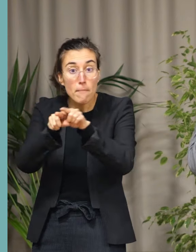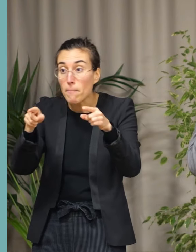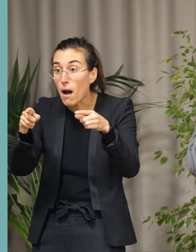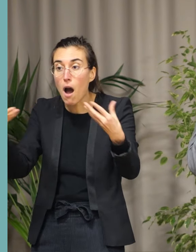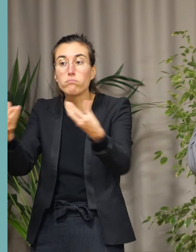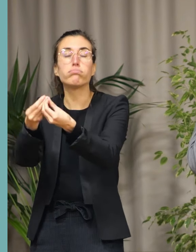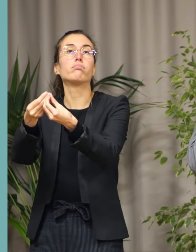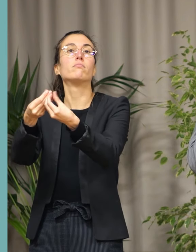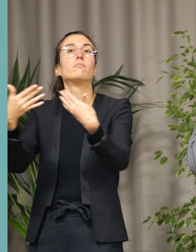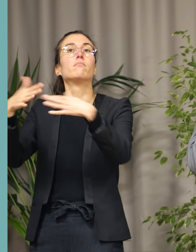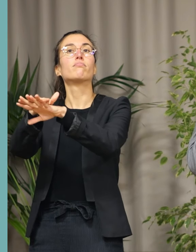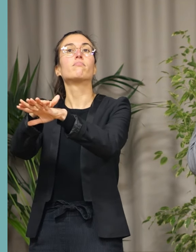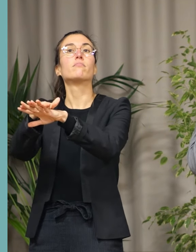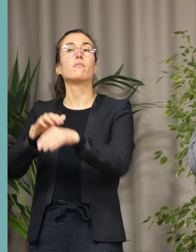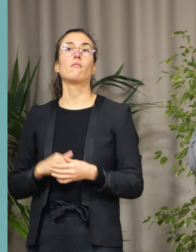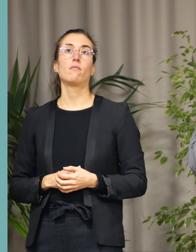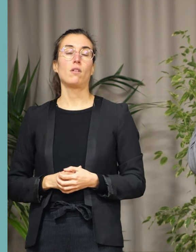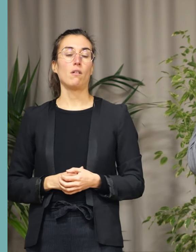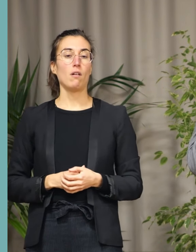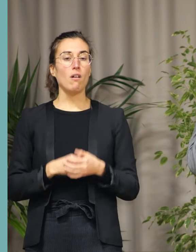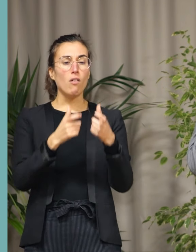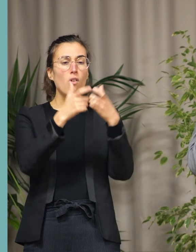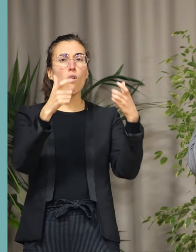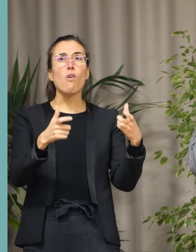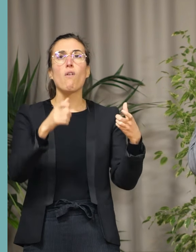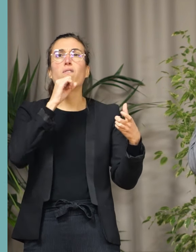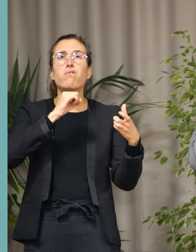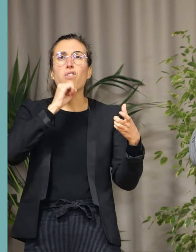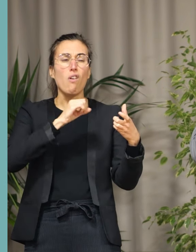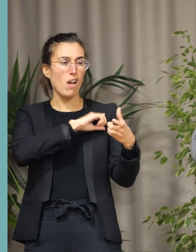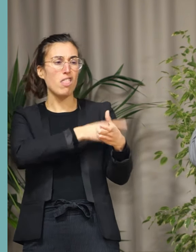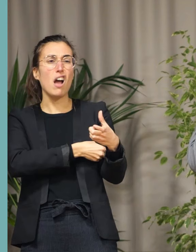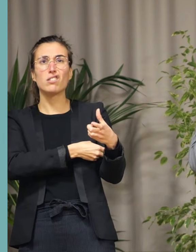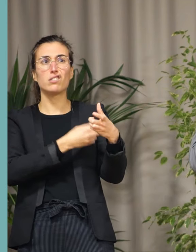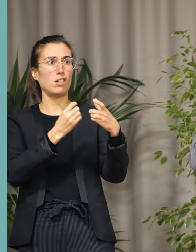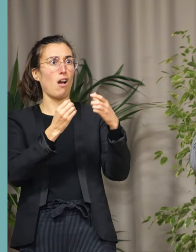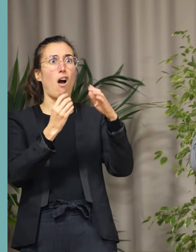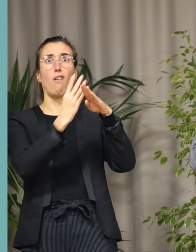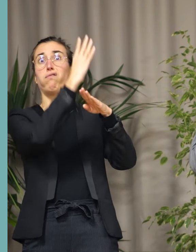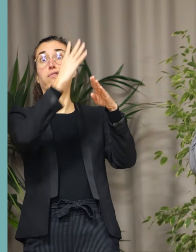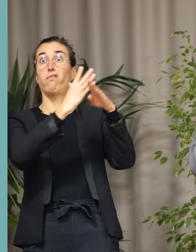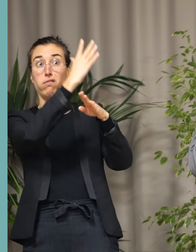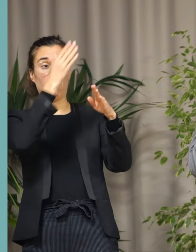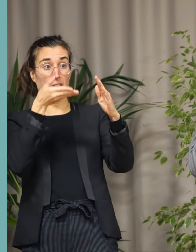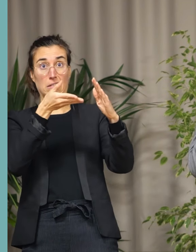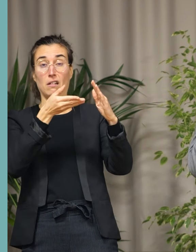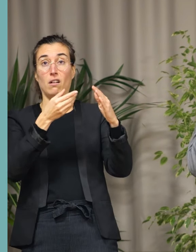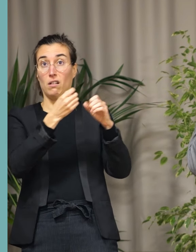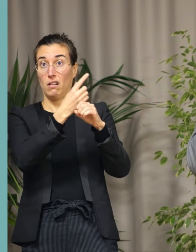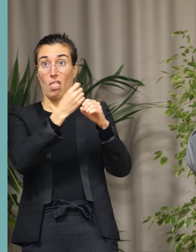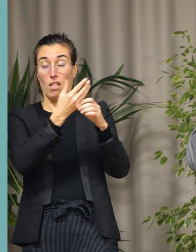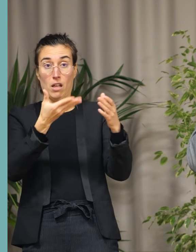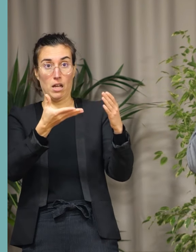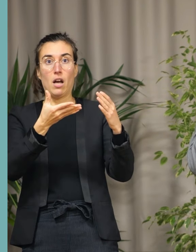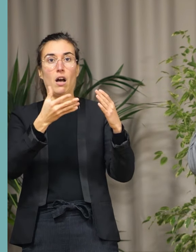préfabriqués, énergivores, doivent disparaître. Cette mesure décidée en tout début de mandat